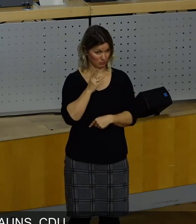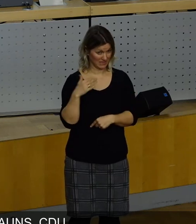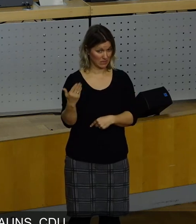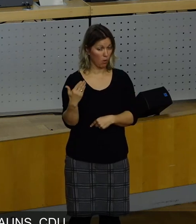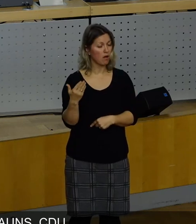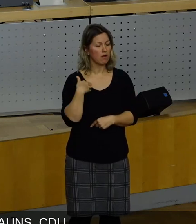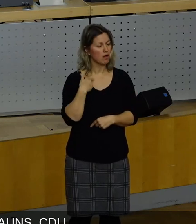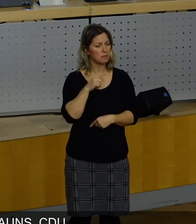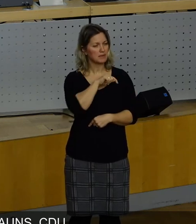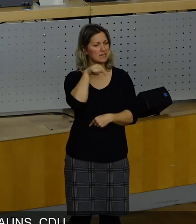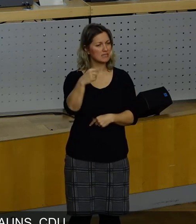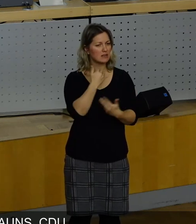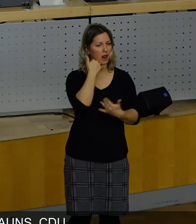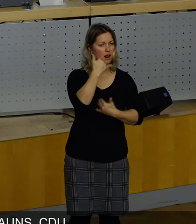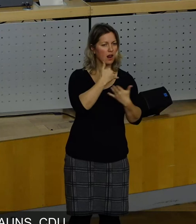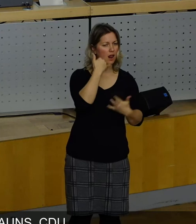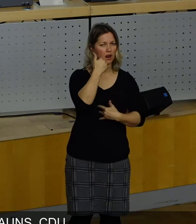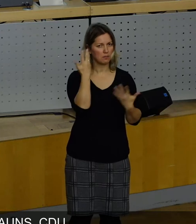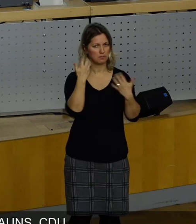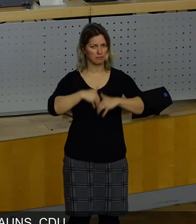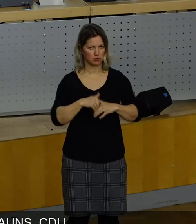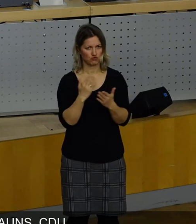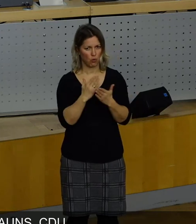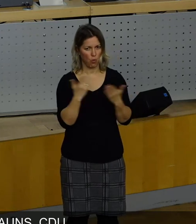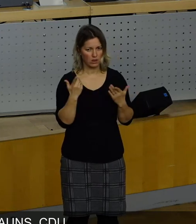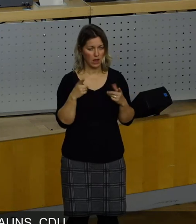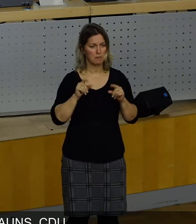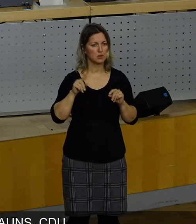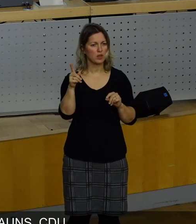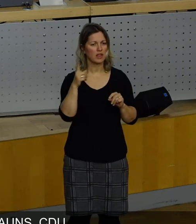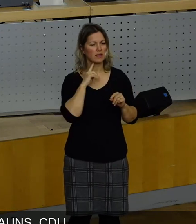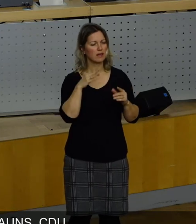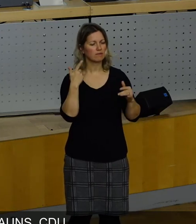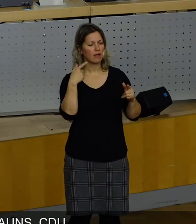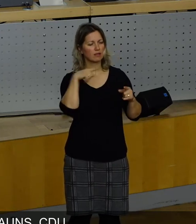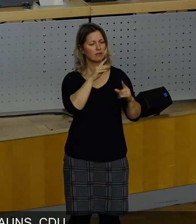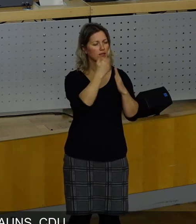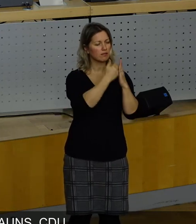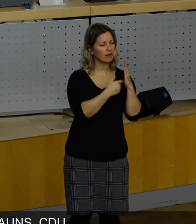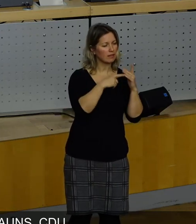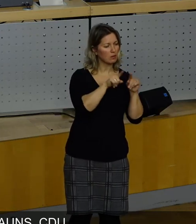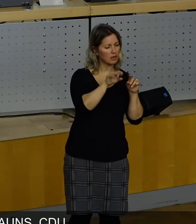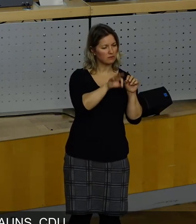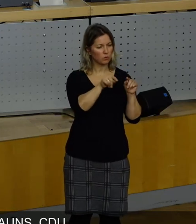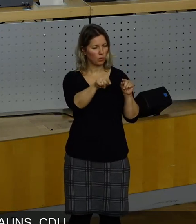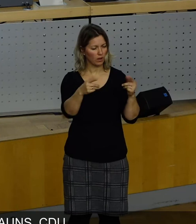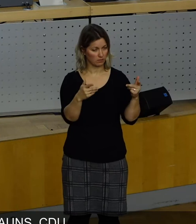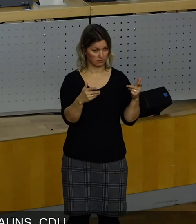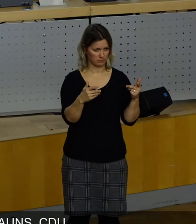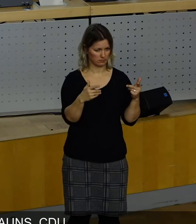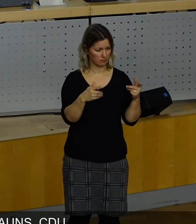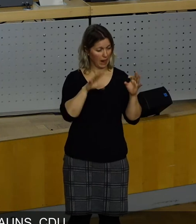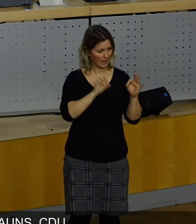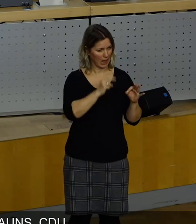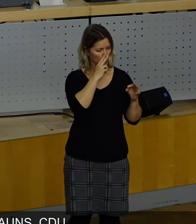ganzes Kartenhaus nämlich komplett auseinander, dann hat das mit irgendeinem Zuschnitt, und wenn Sie den Ausschreibungstext